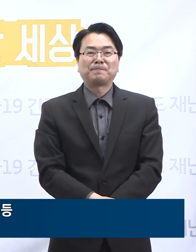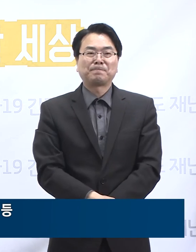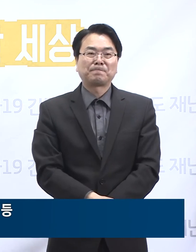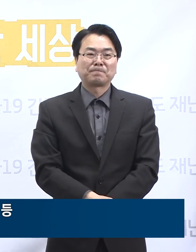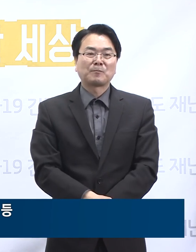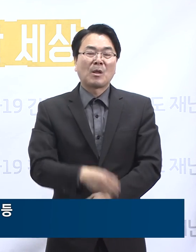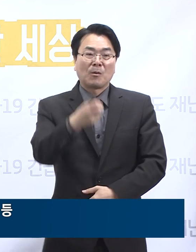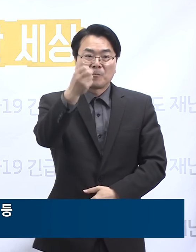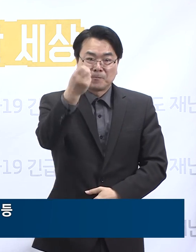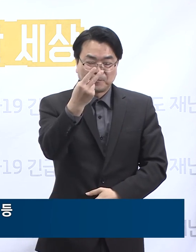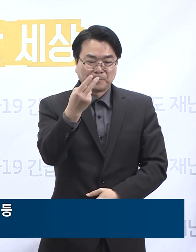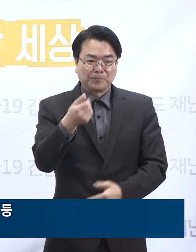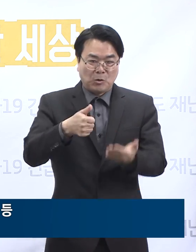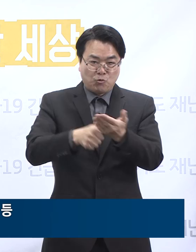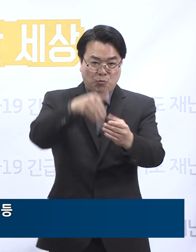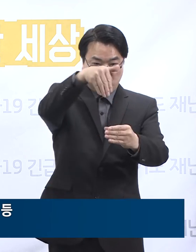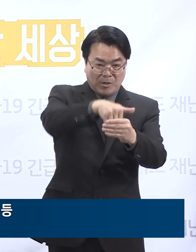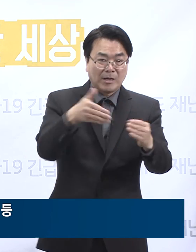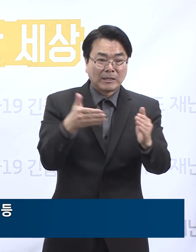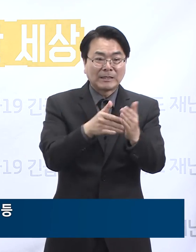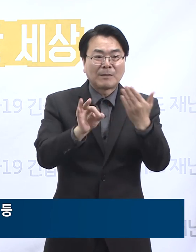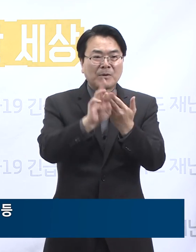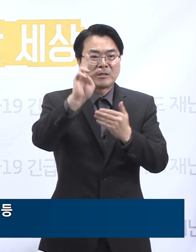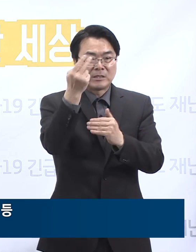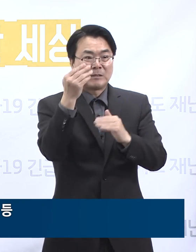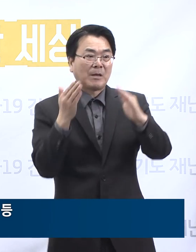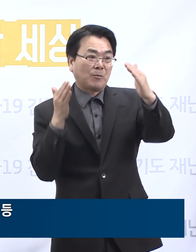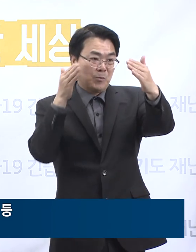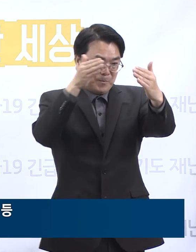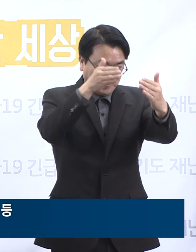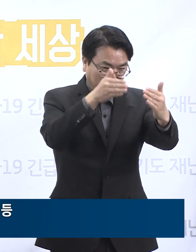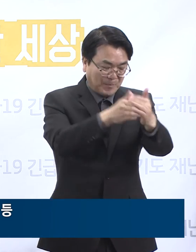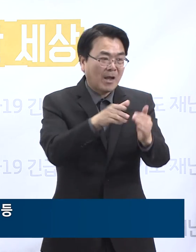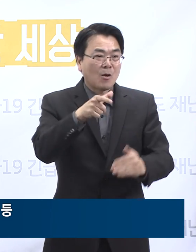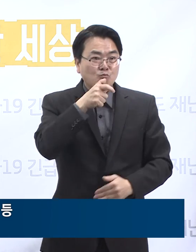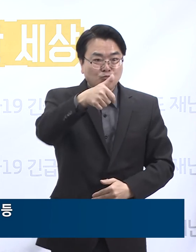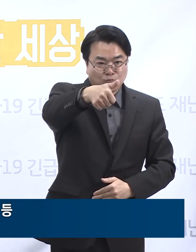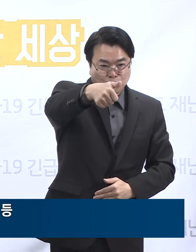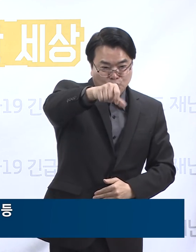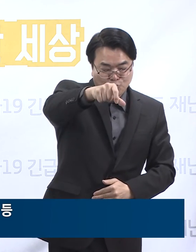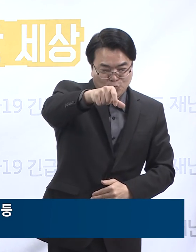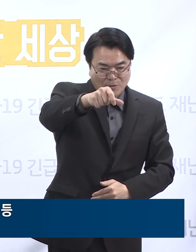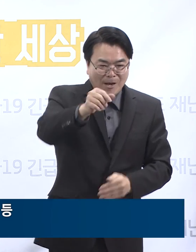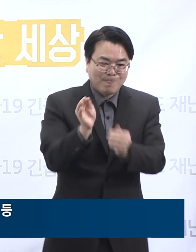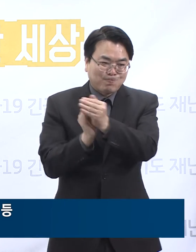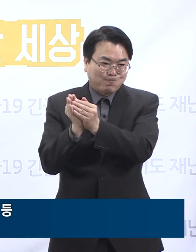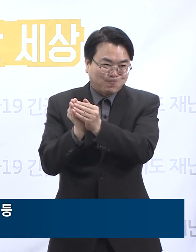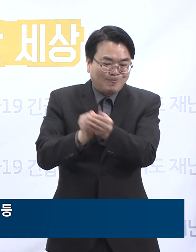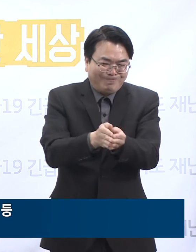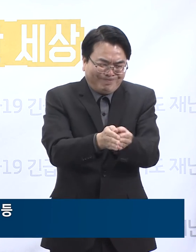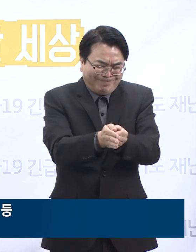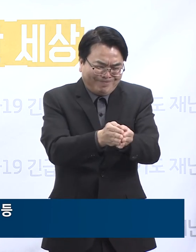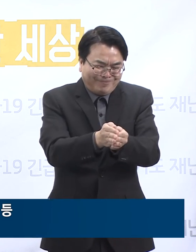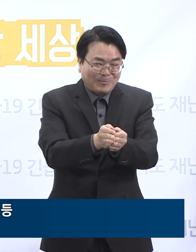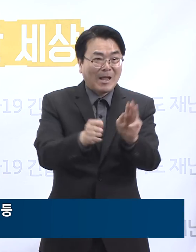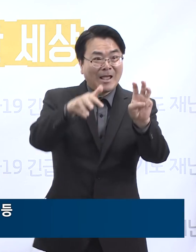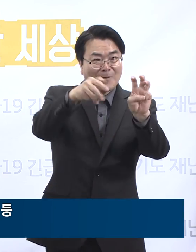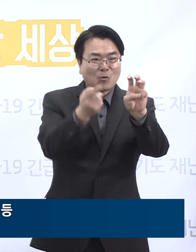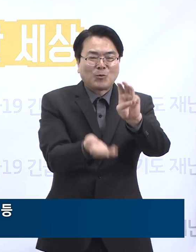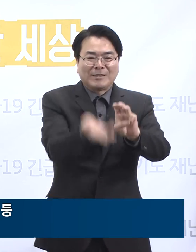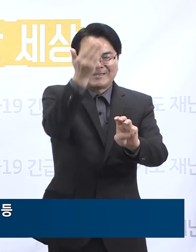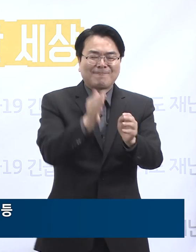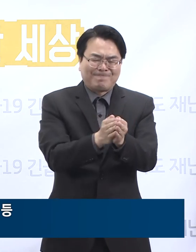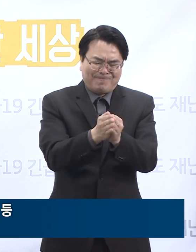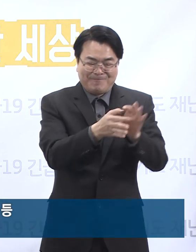아울러 투표 종료 후 귀가해서도 흐르는 물에 비누를 꼼꼼하게 30초 이상 손을 씻어 주시기를